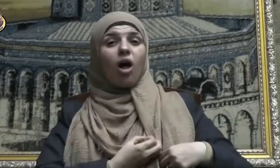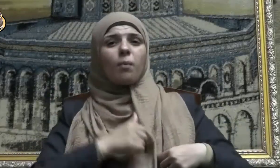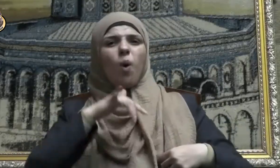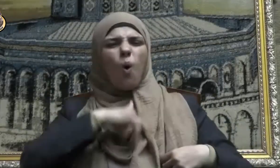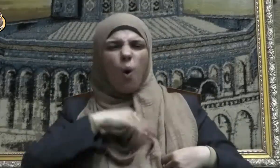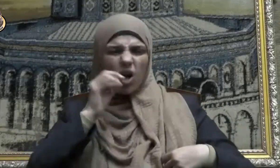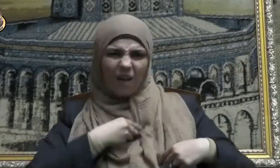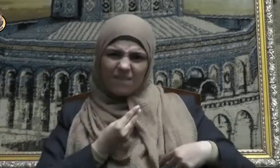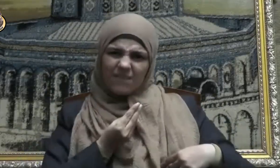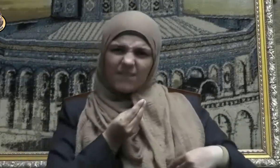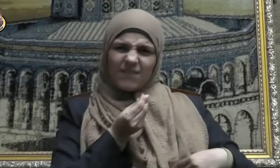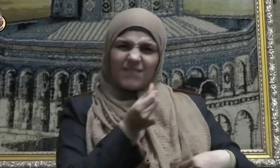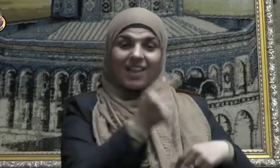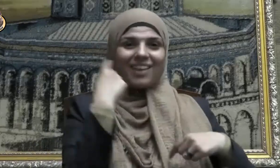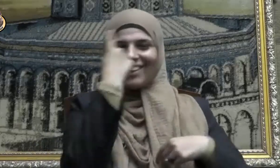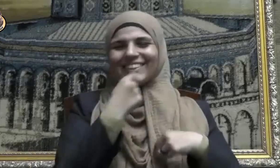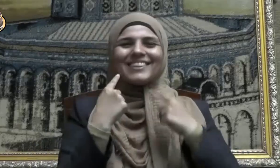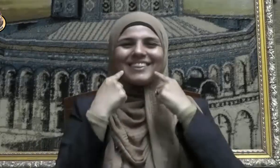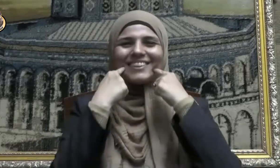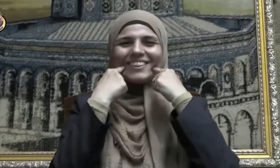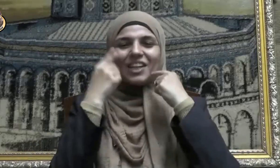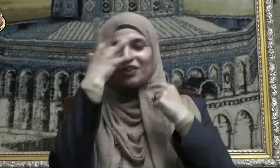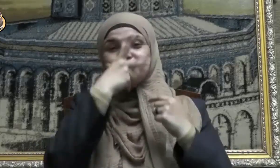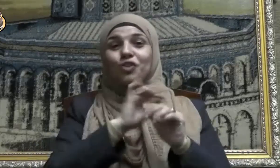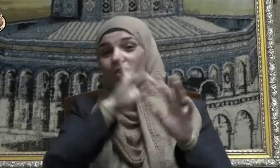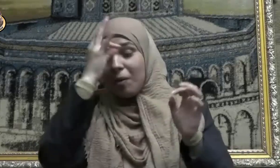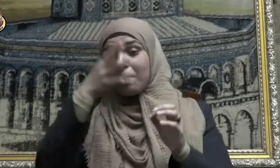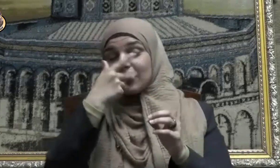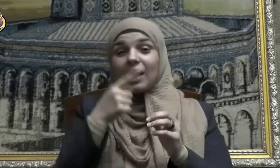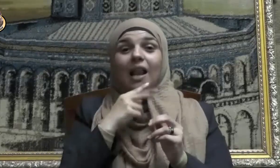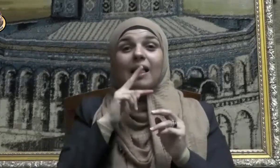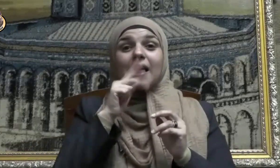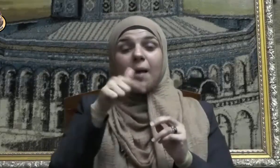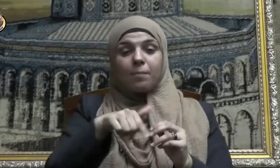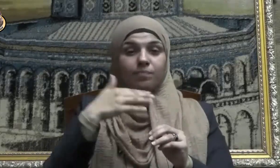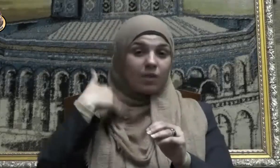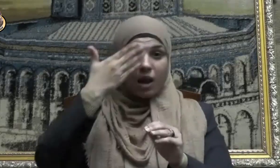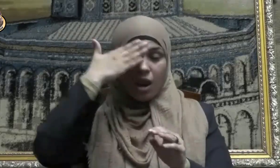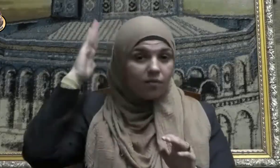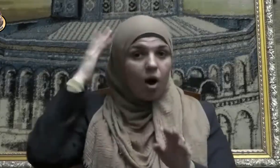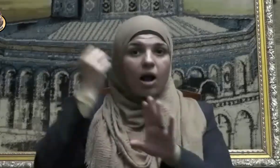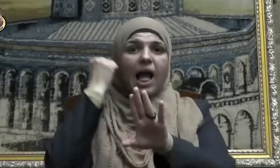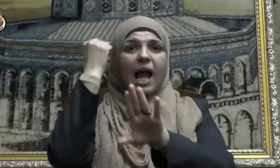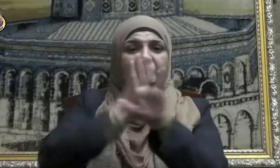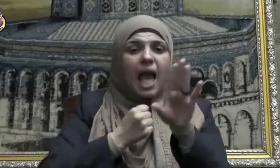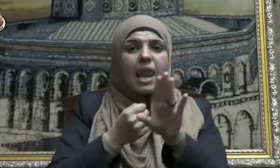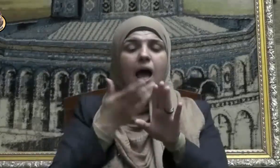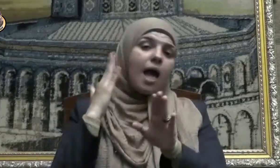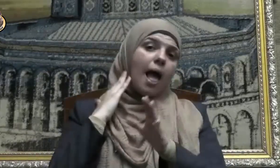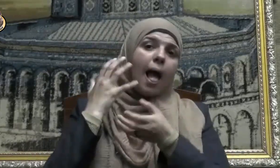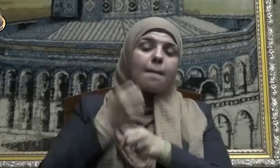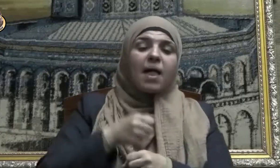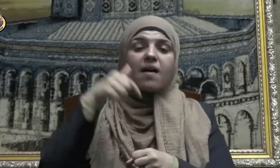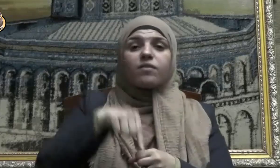الخصام فإذا ذكر النفاق والخداع وخيانة الأمانة في القرآن الكريم